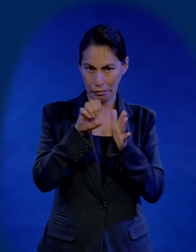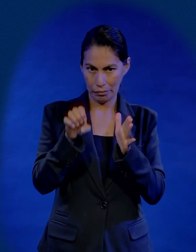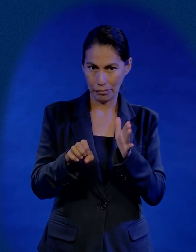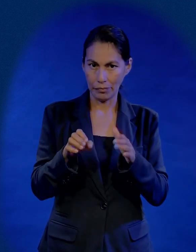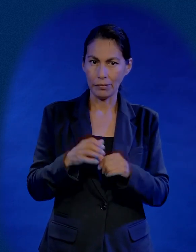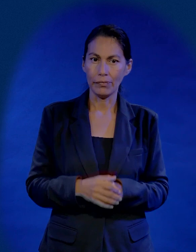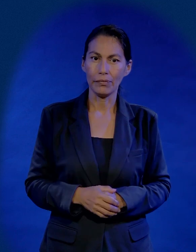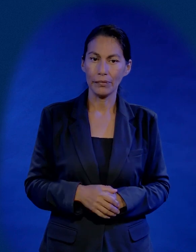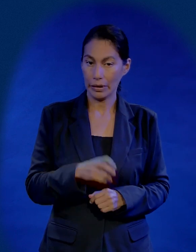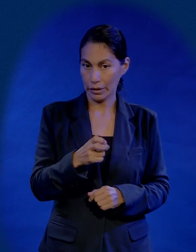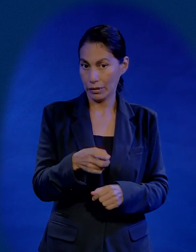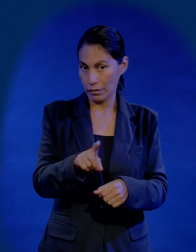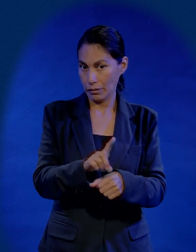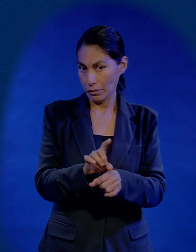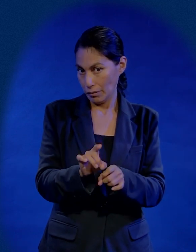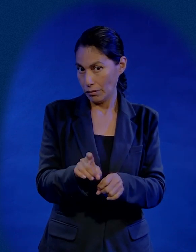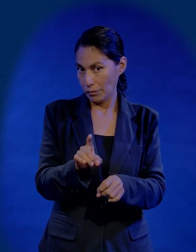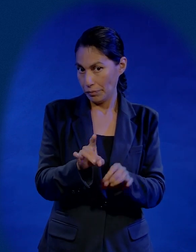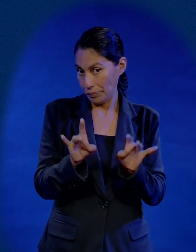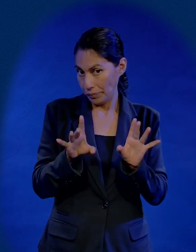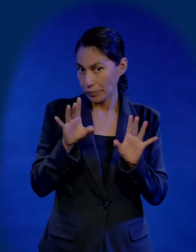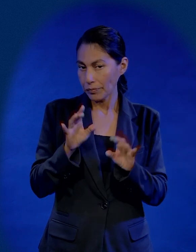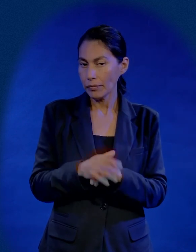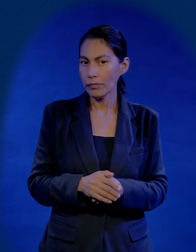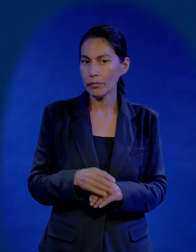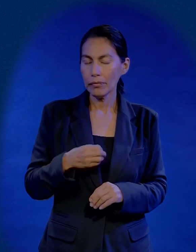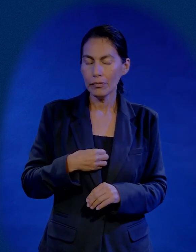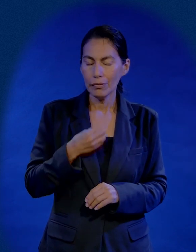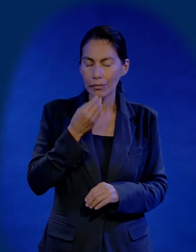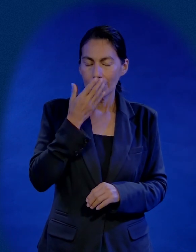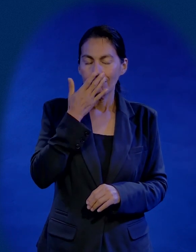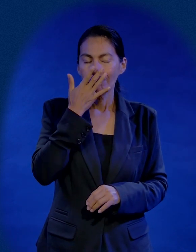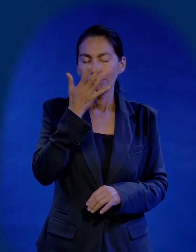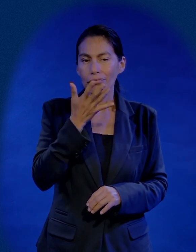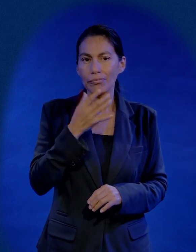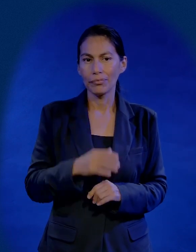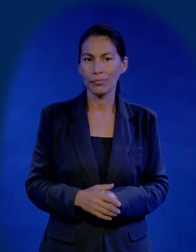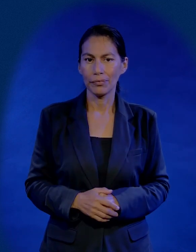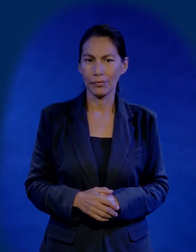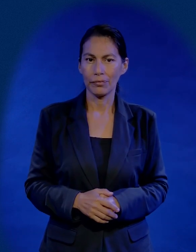como por ejemplo en esa ocasión que les platico de, ay el perfume,